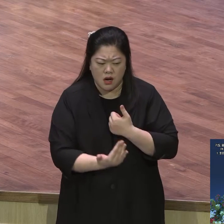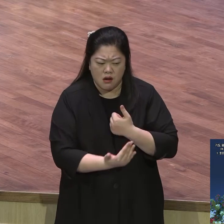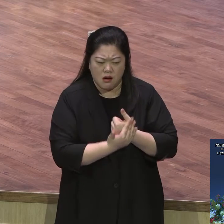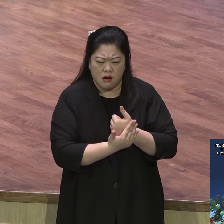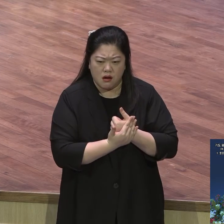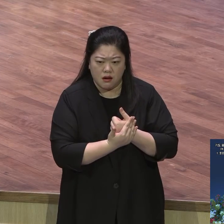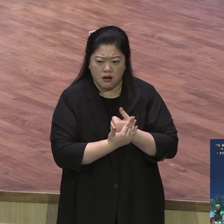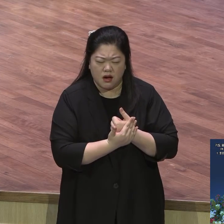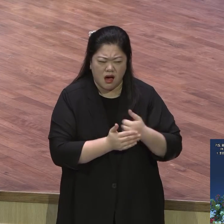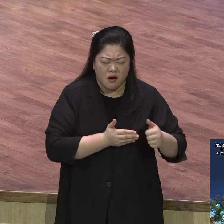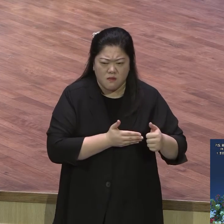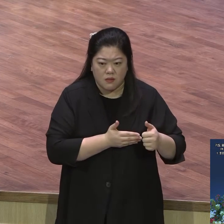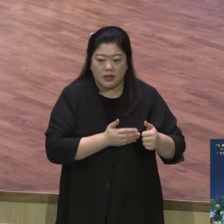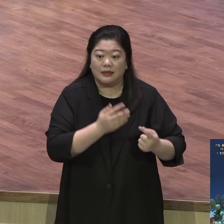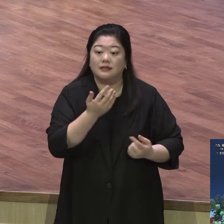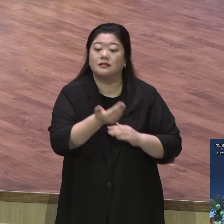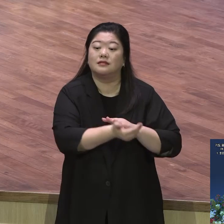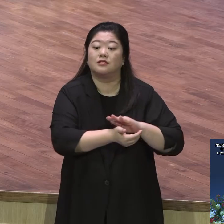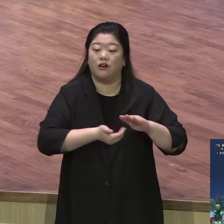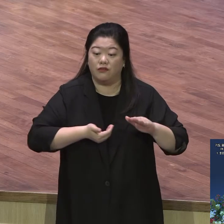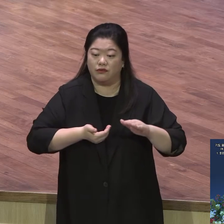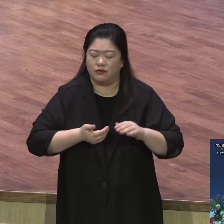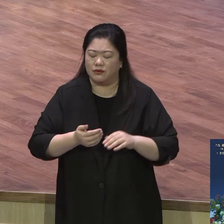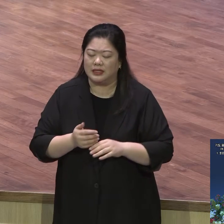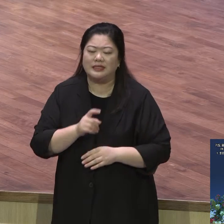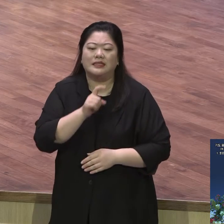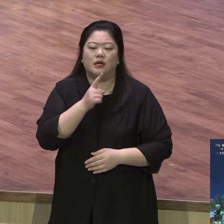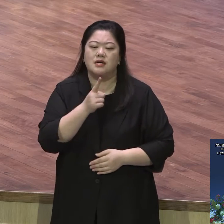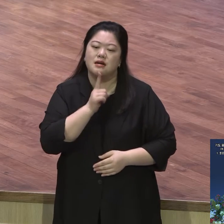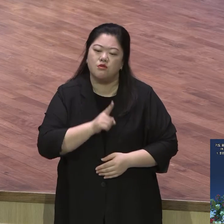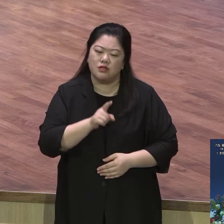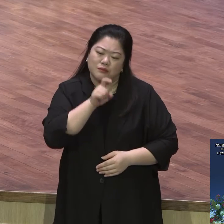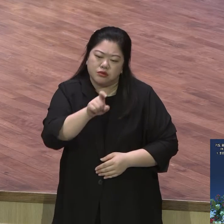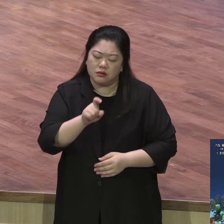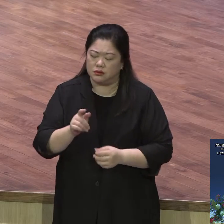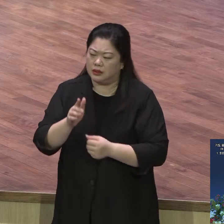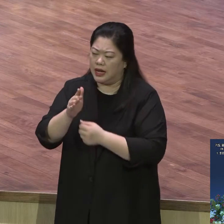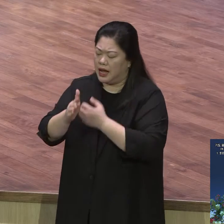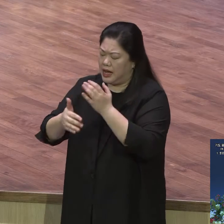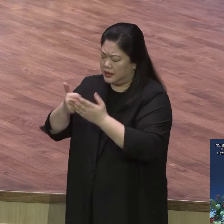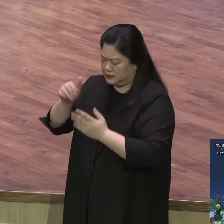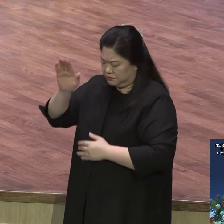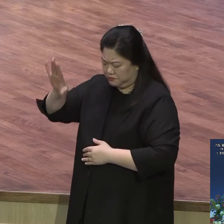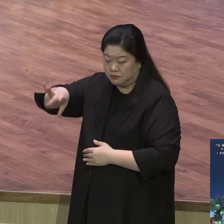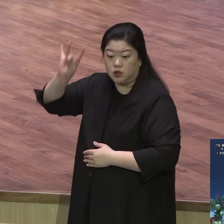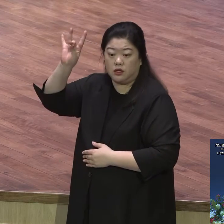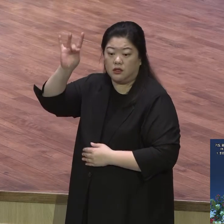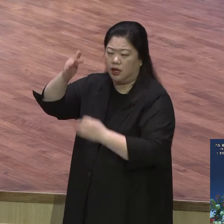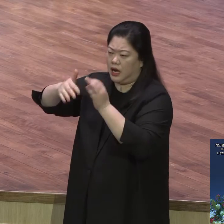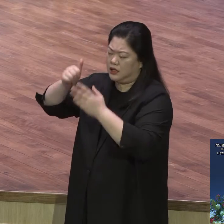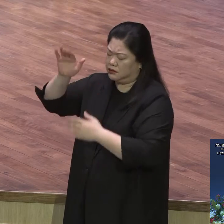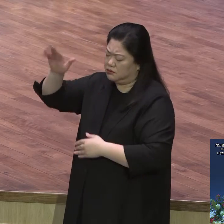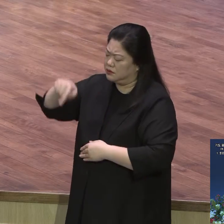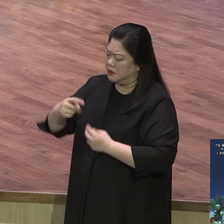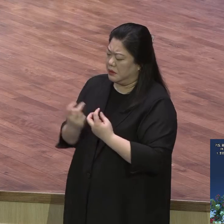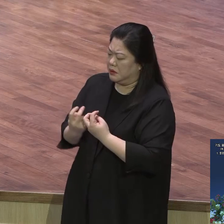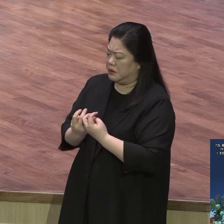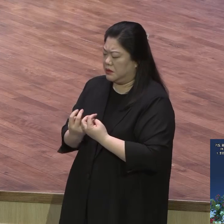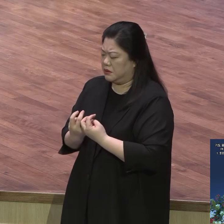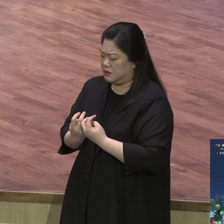꿇어보라니까 단 10분이라도 이런 응답의 확실성을 여러분